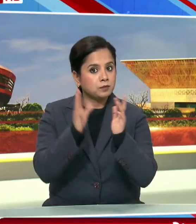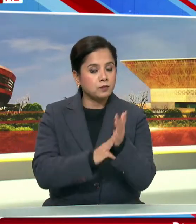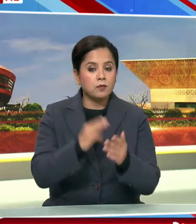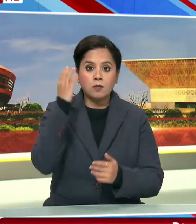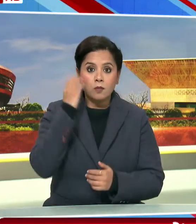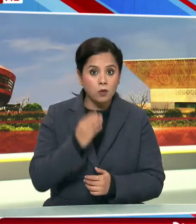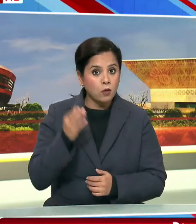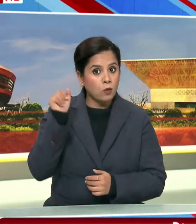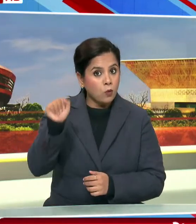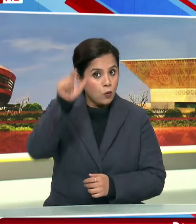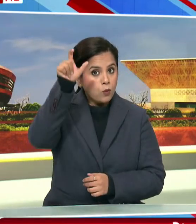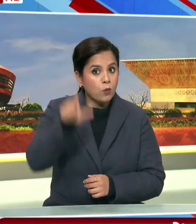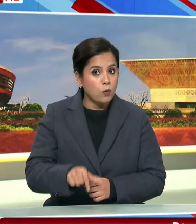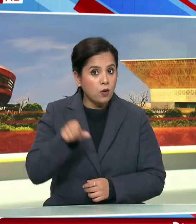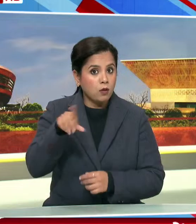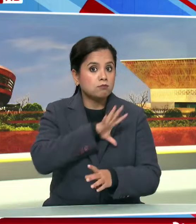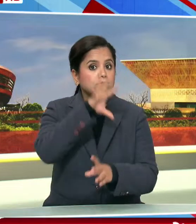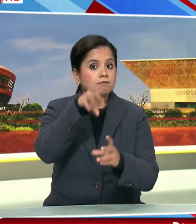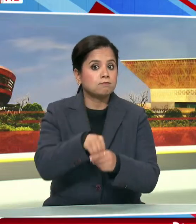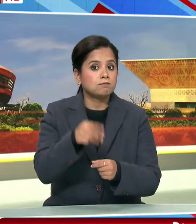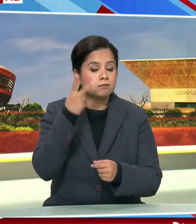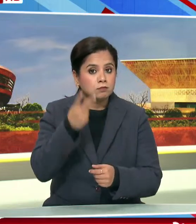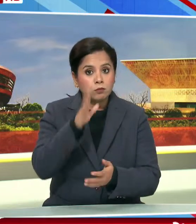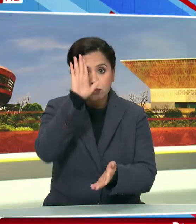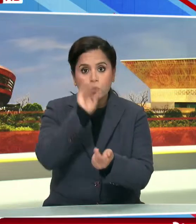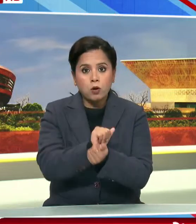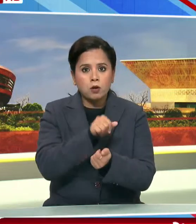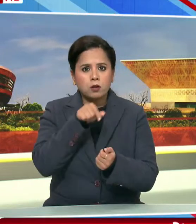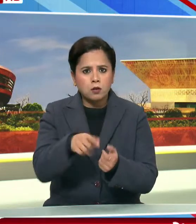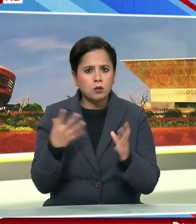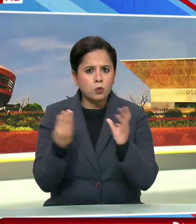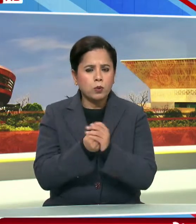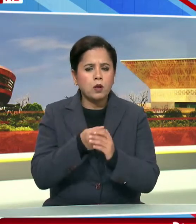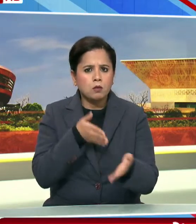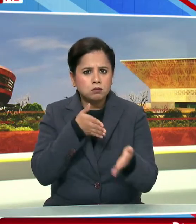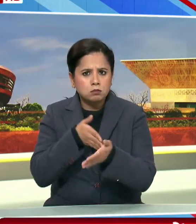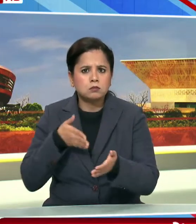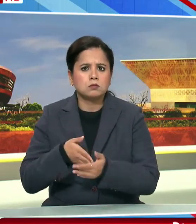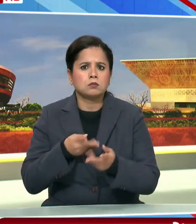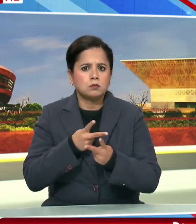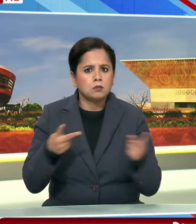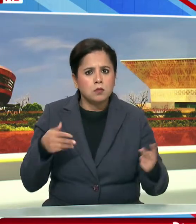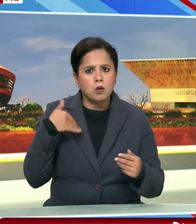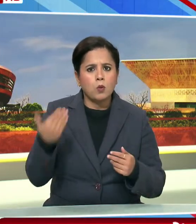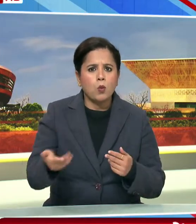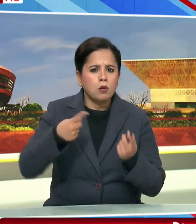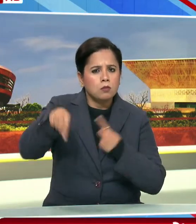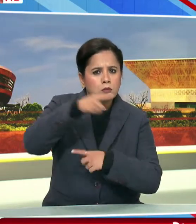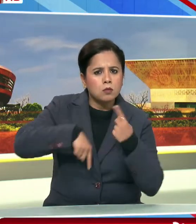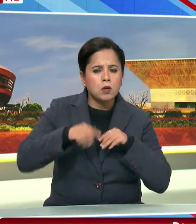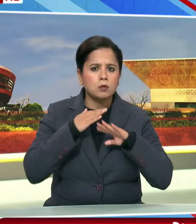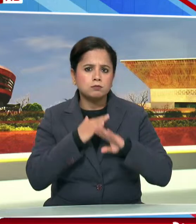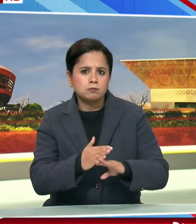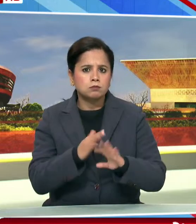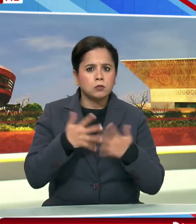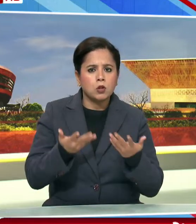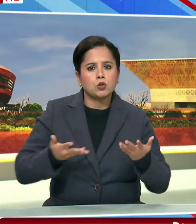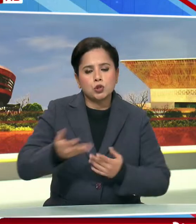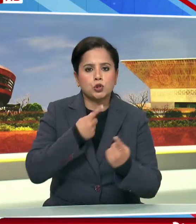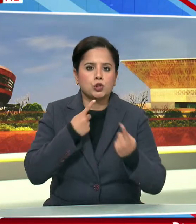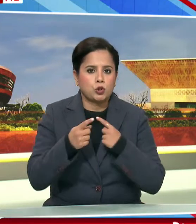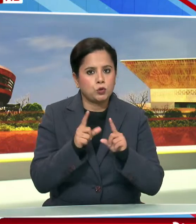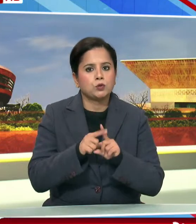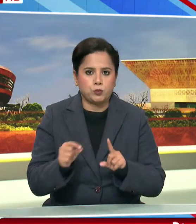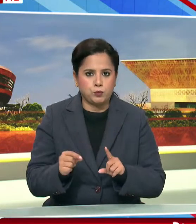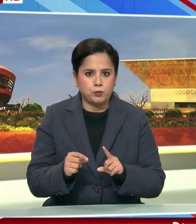मंत्री नरेंद्र मोदी की मौजूदगी में पुलिस के समक्ष चुनोतियां और आंतरिक सुरक्षा पर हुई चर्चा